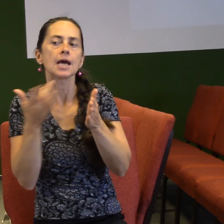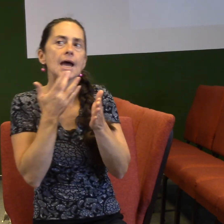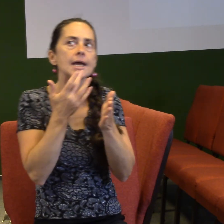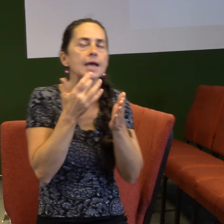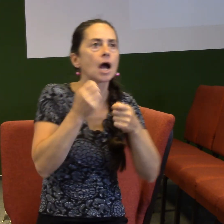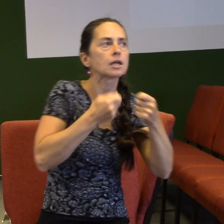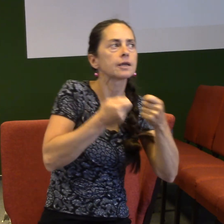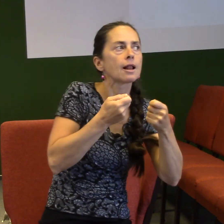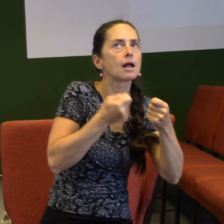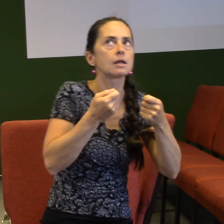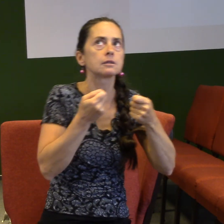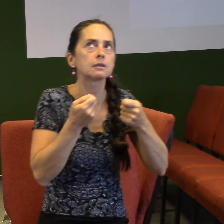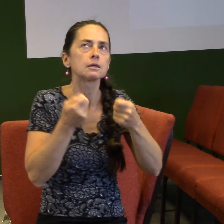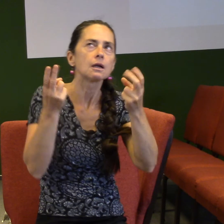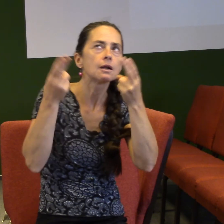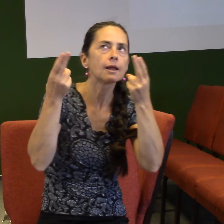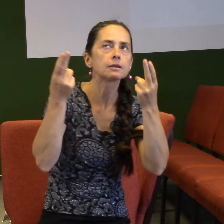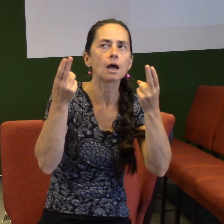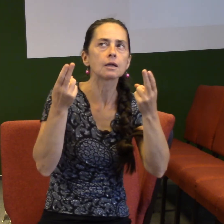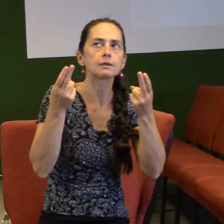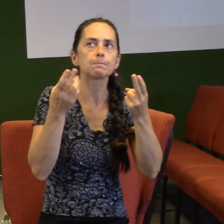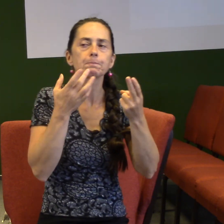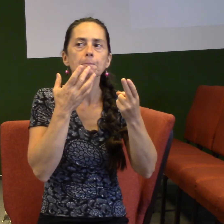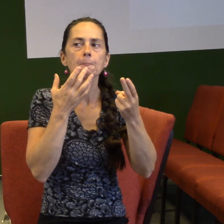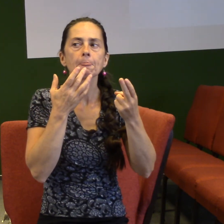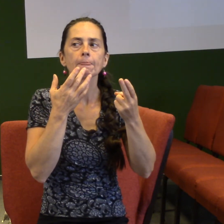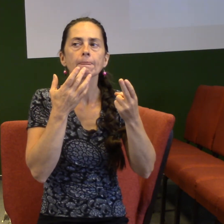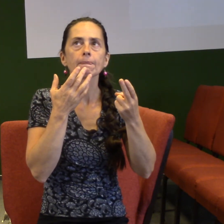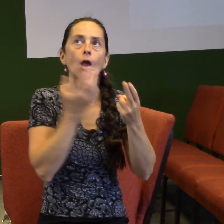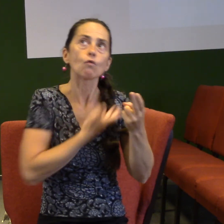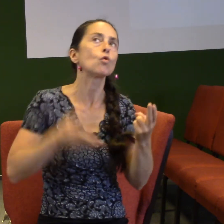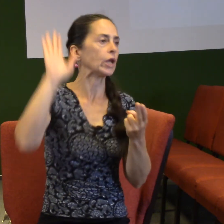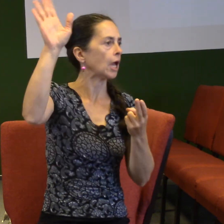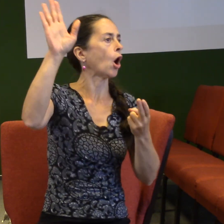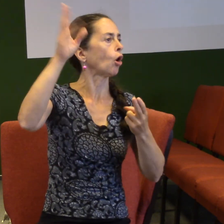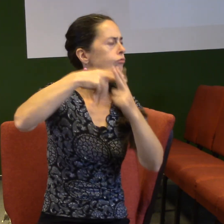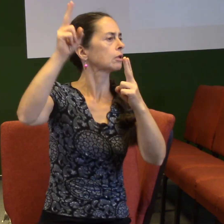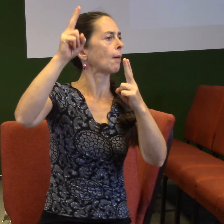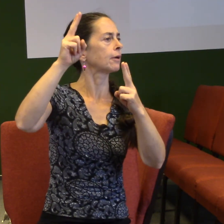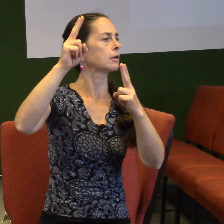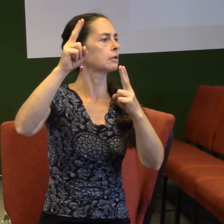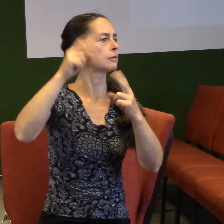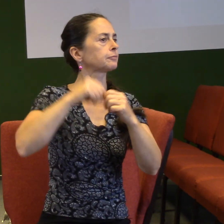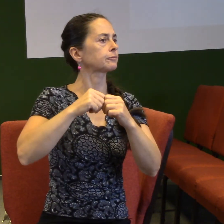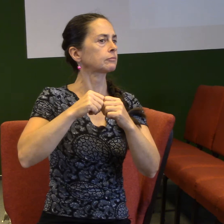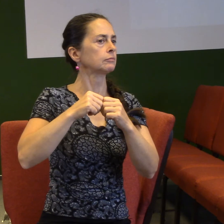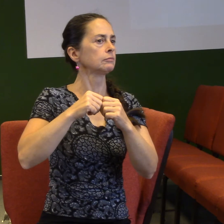jak to on chce dělat, protože my to neuděláme sami. Duch Svatý